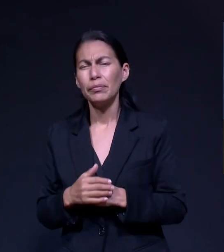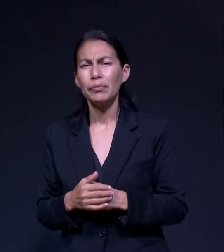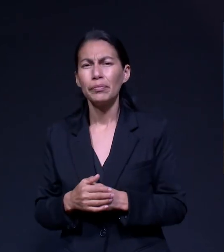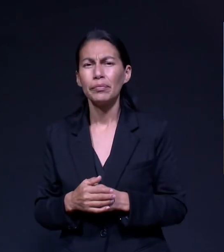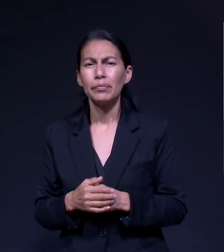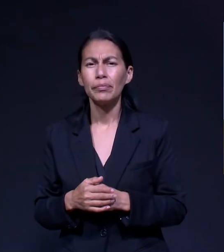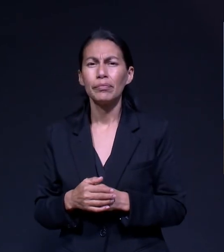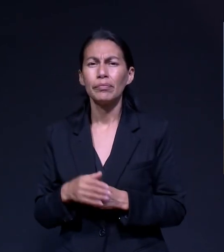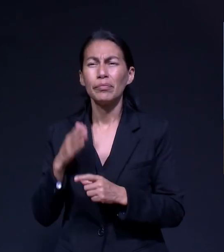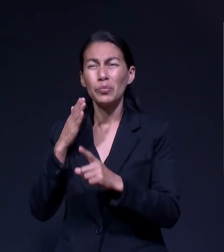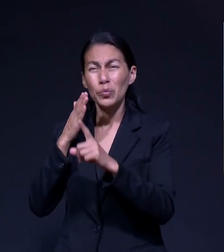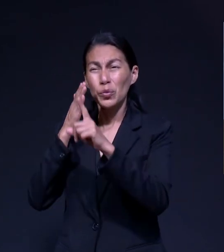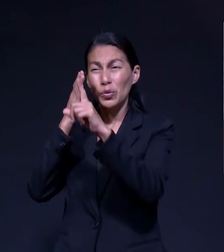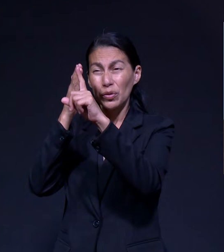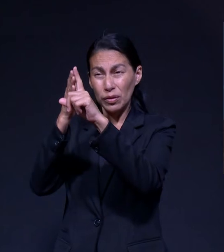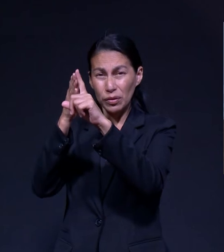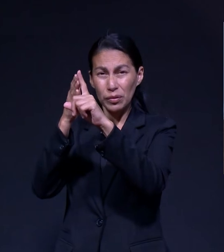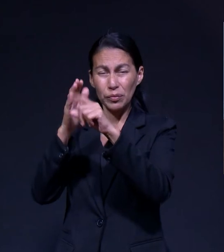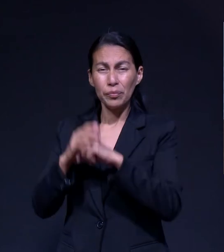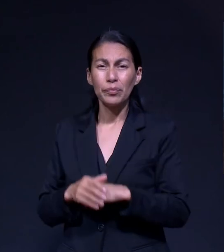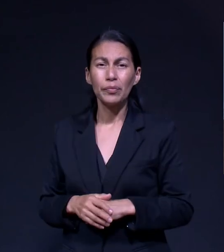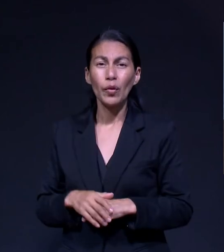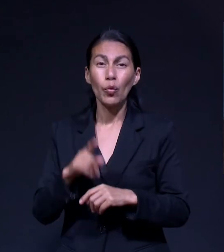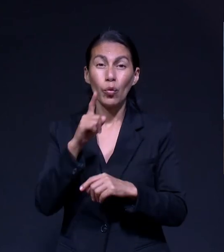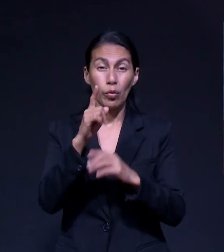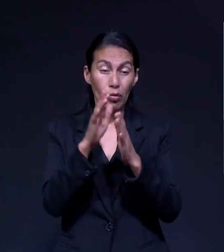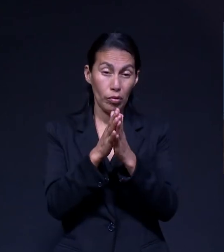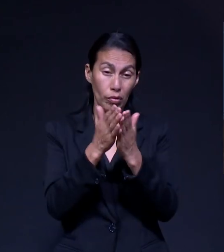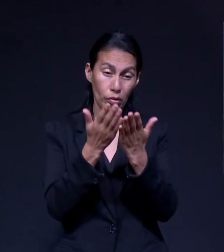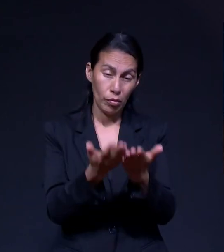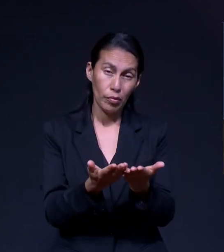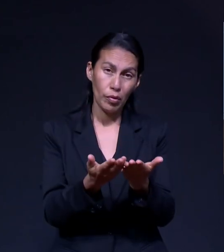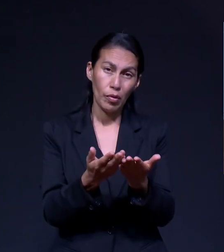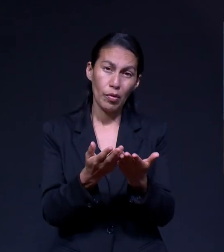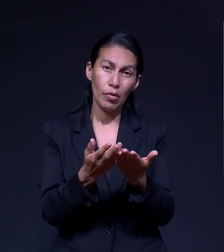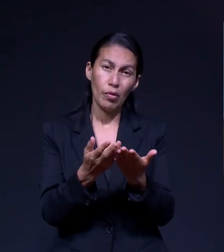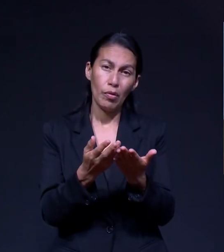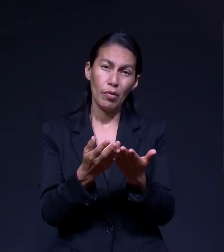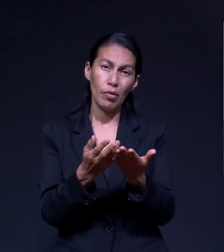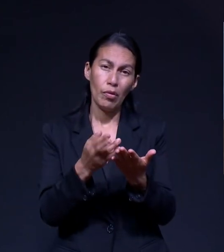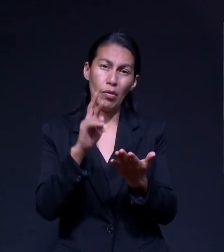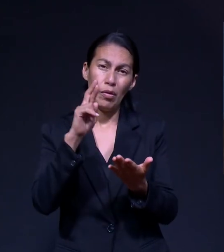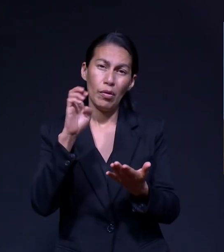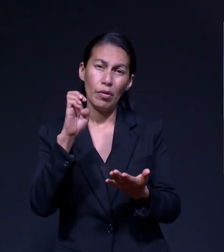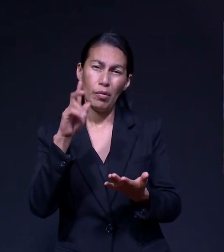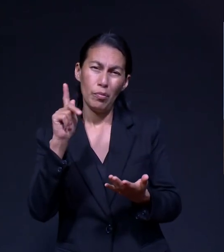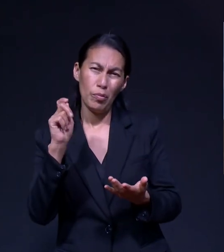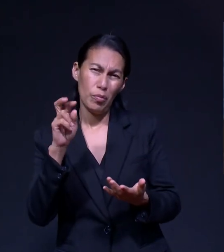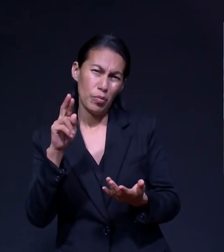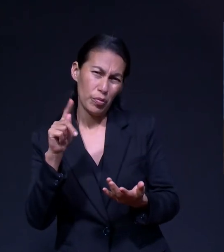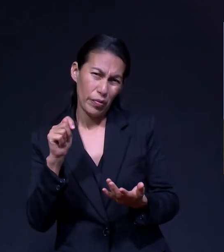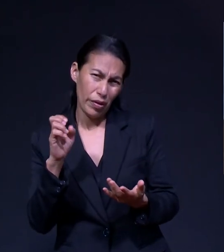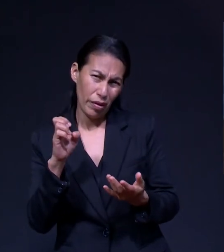Proyecto Que Elegí Como Tesis Fue Escribir Un Libro Reportaje Y El Tema Que Quise